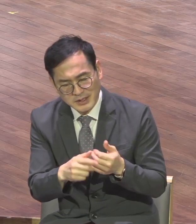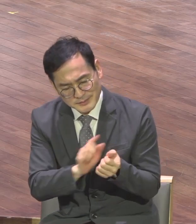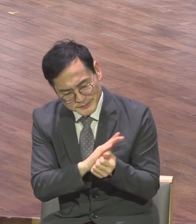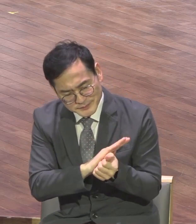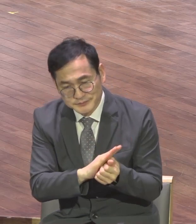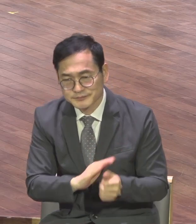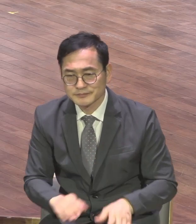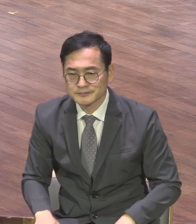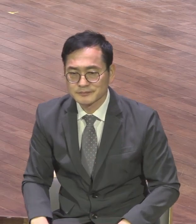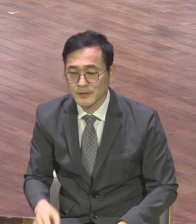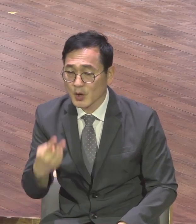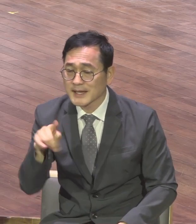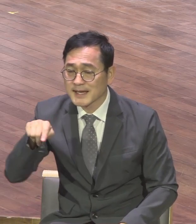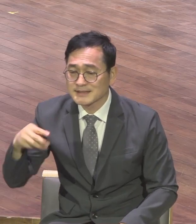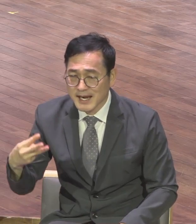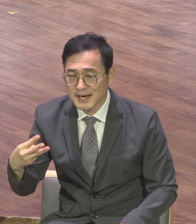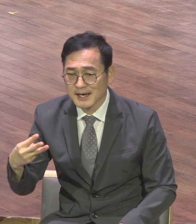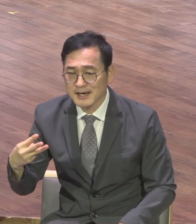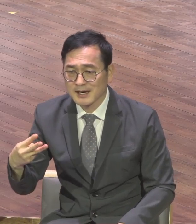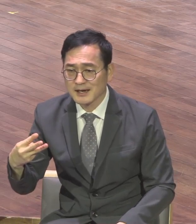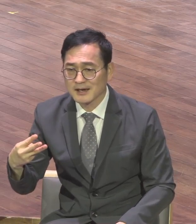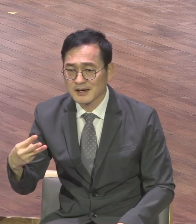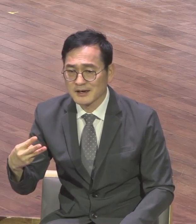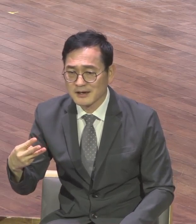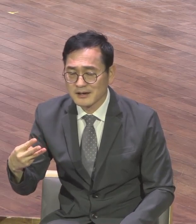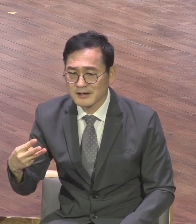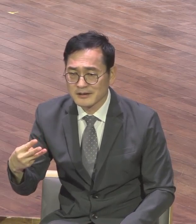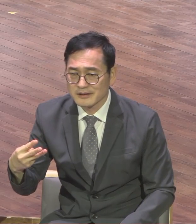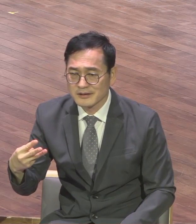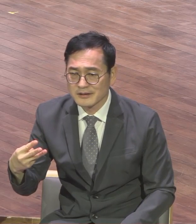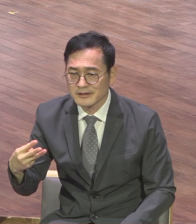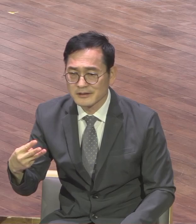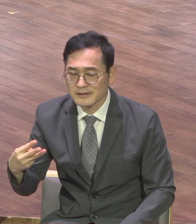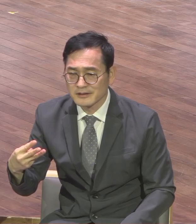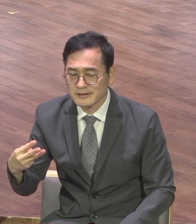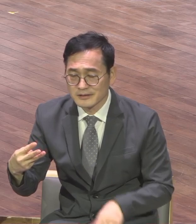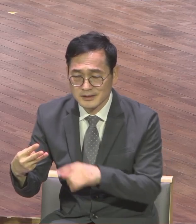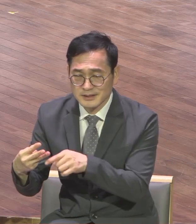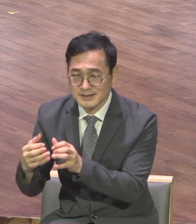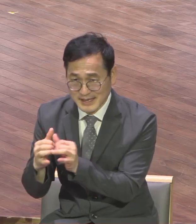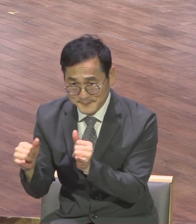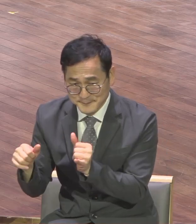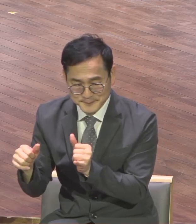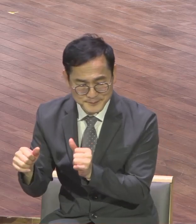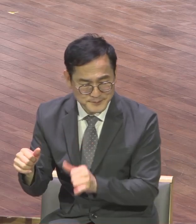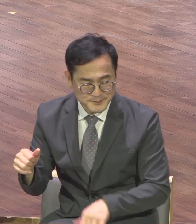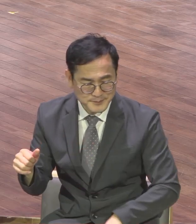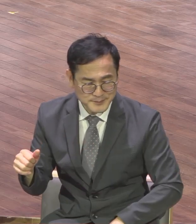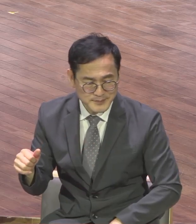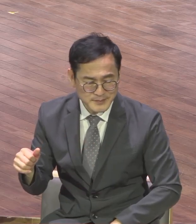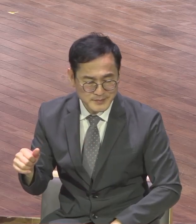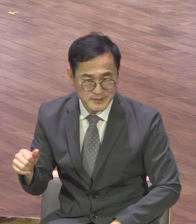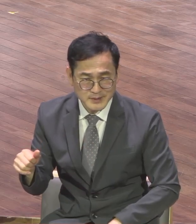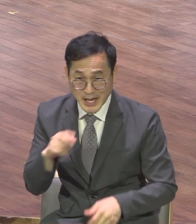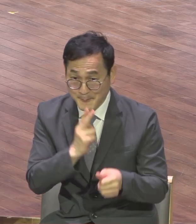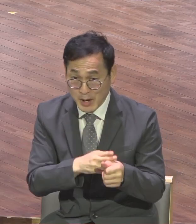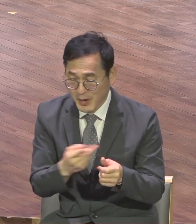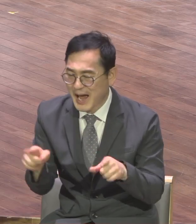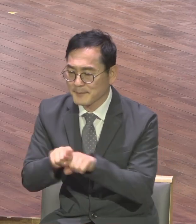아르스타고도 바울과 함께 했다 이 바울이 제수이지만 바울과 함께 하는 동력자 붙은